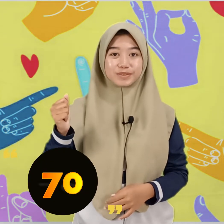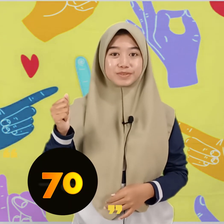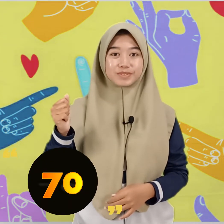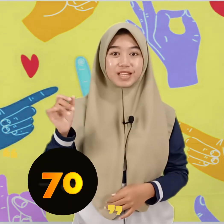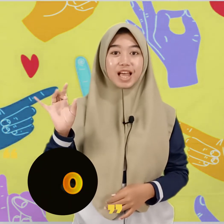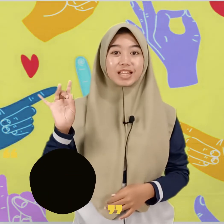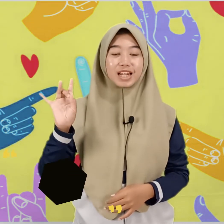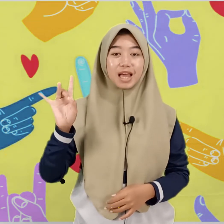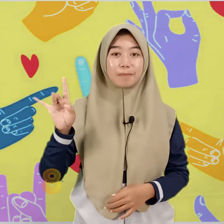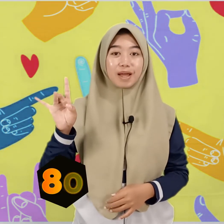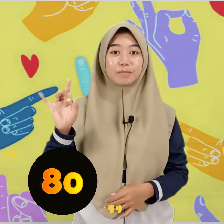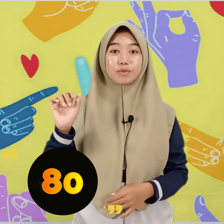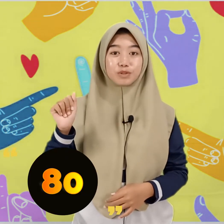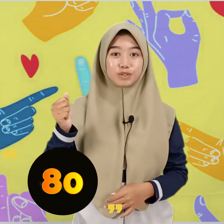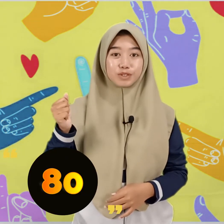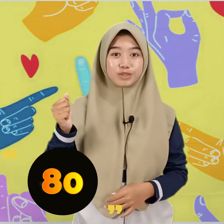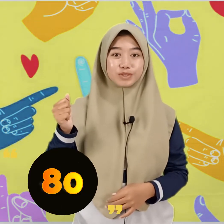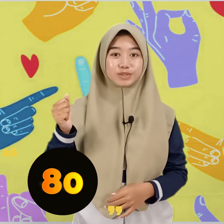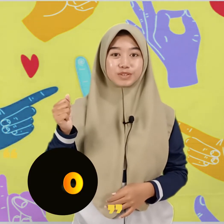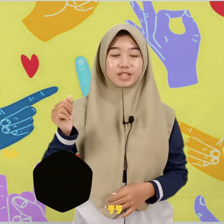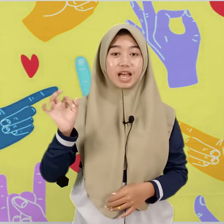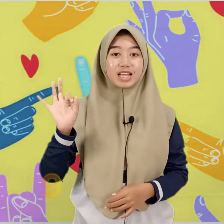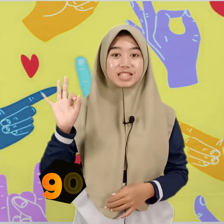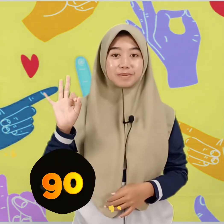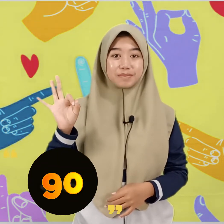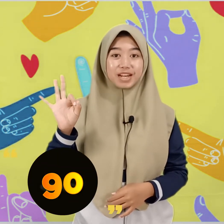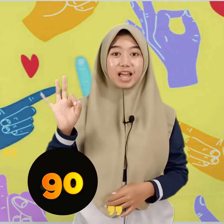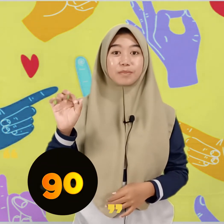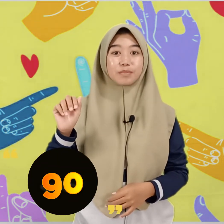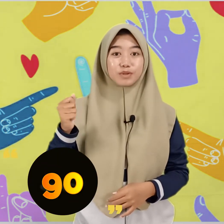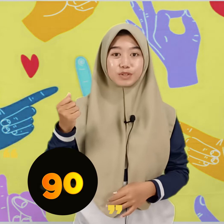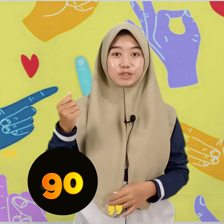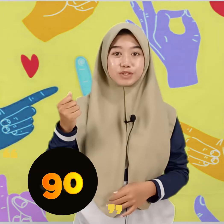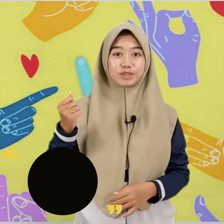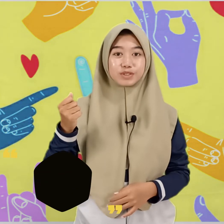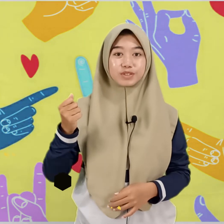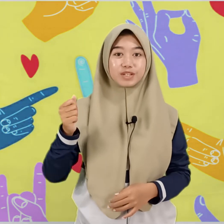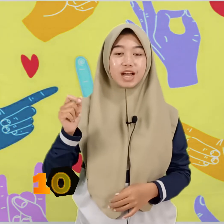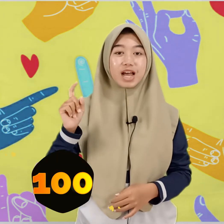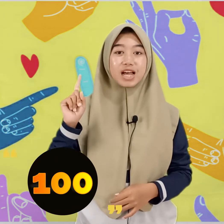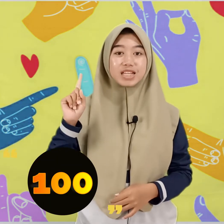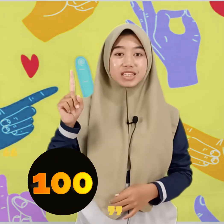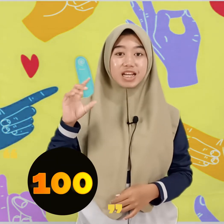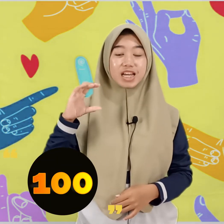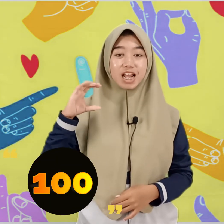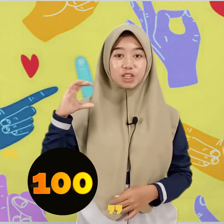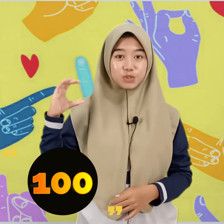80, 90, 100,